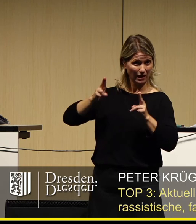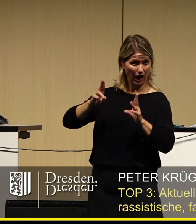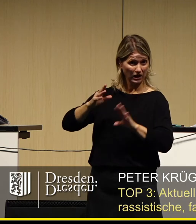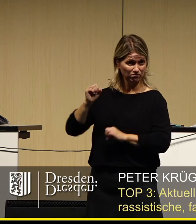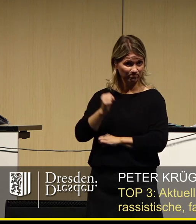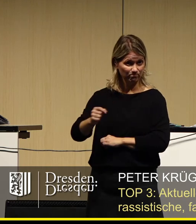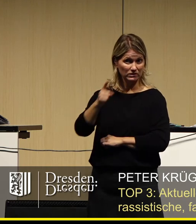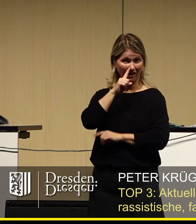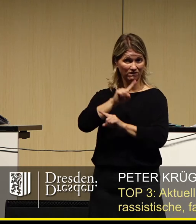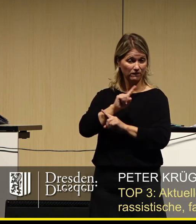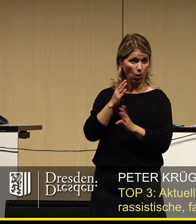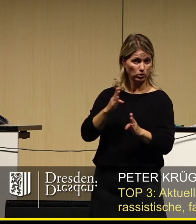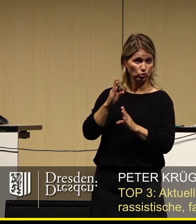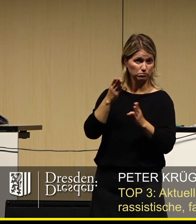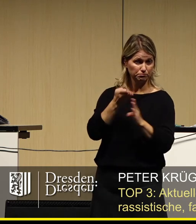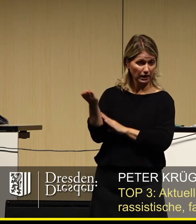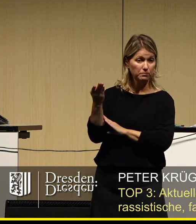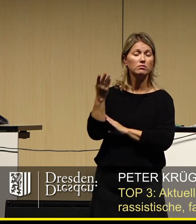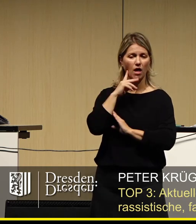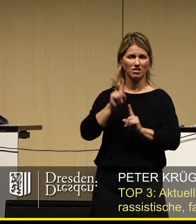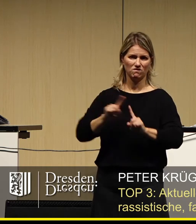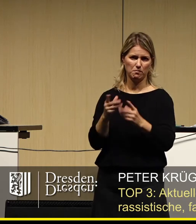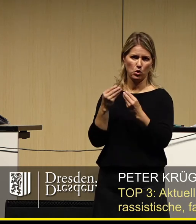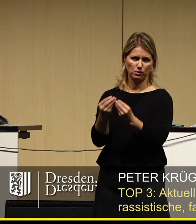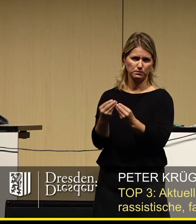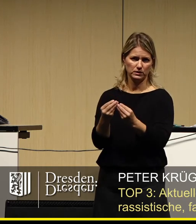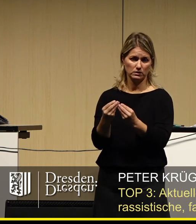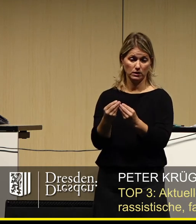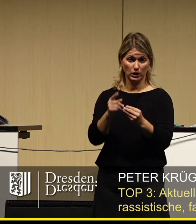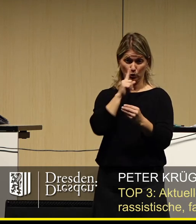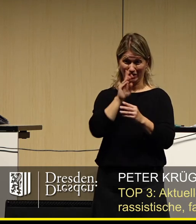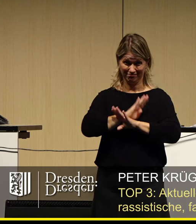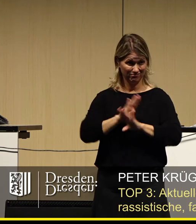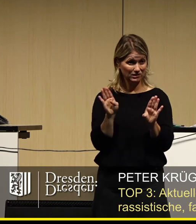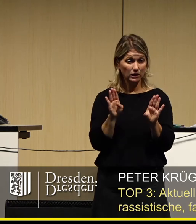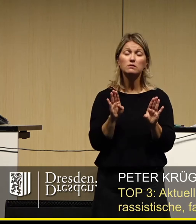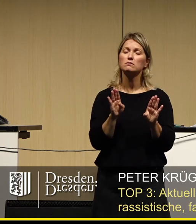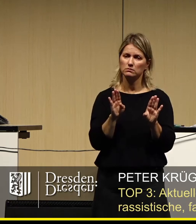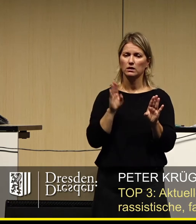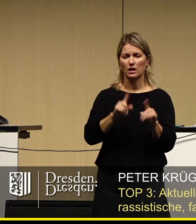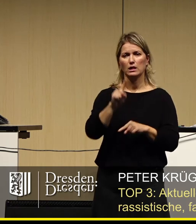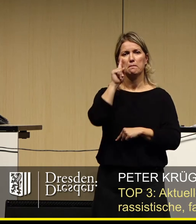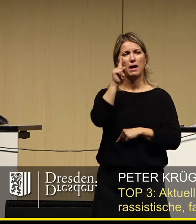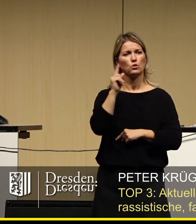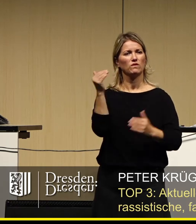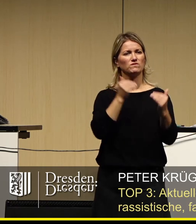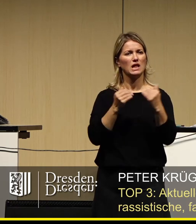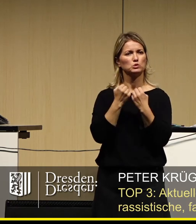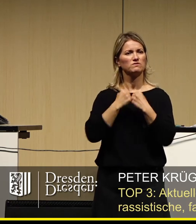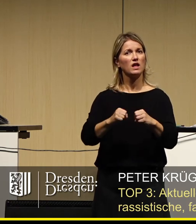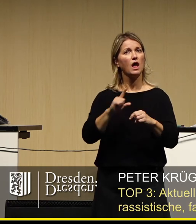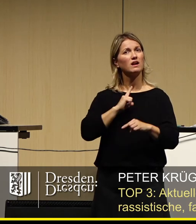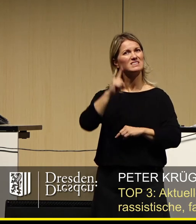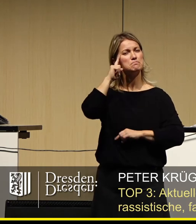verboten werden können. Alles andere würde der beschriebenen, konstituierenden Funktion der Meinungs und Versammlungsfreiheit